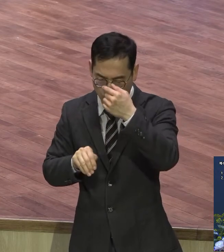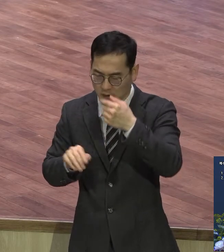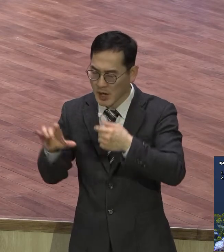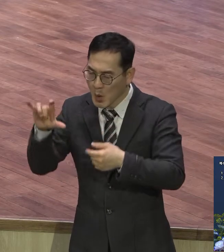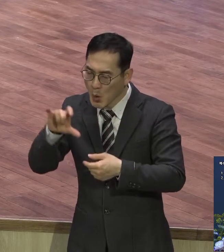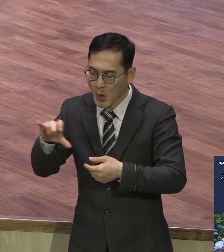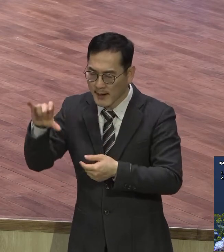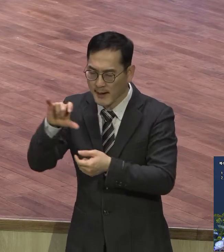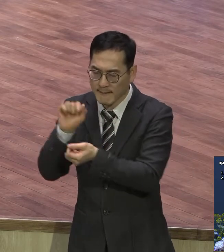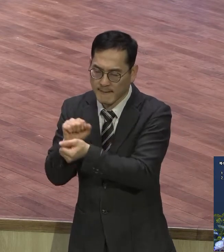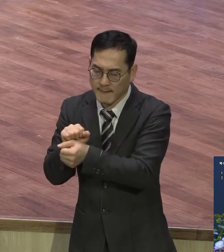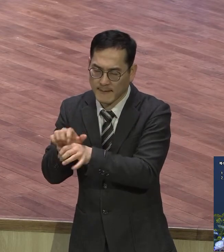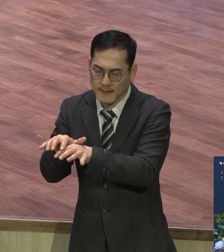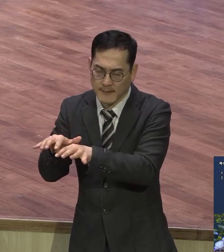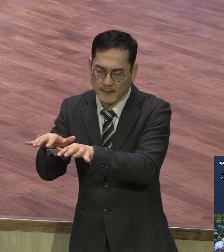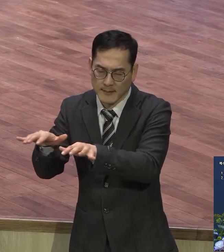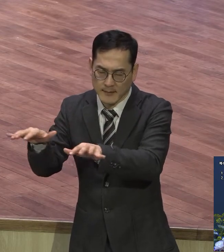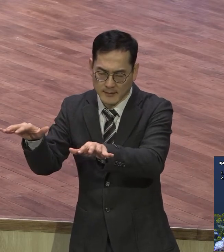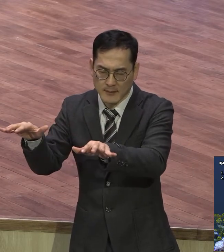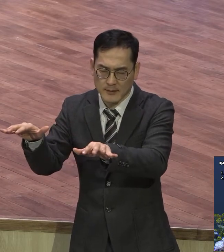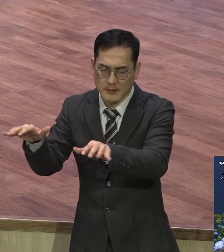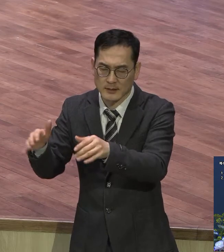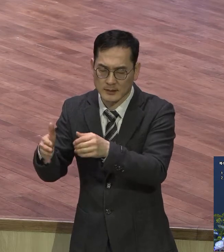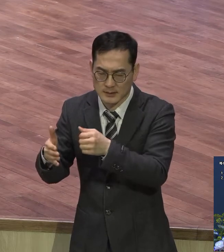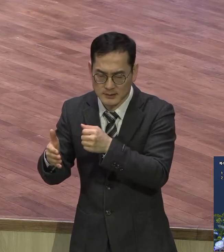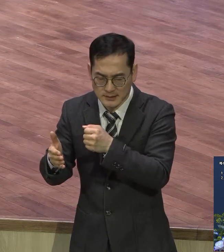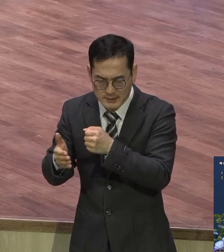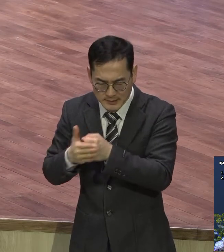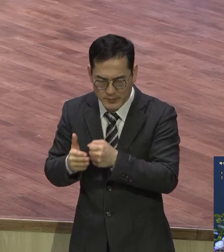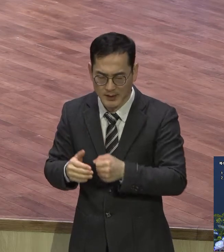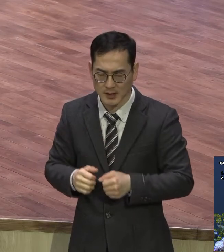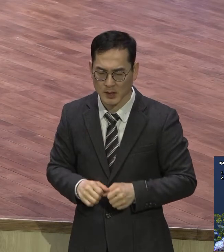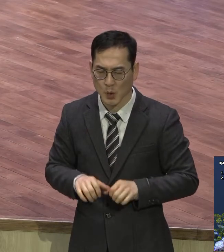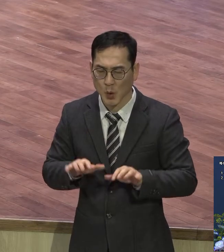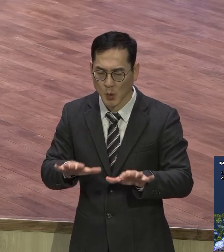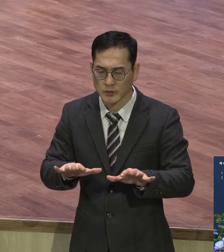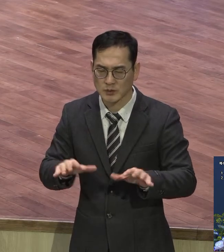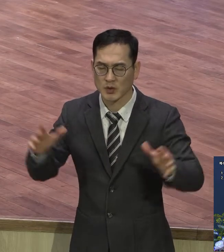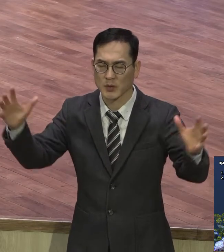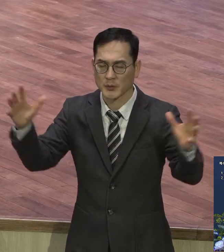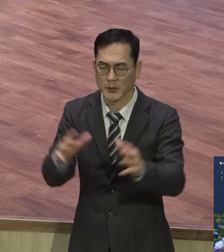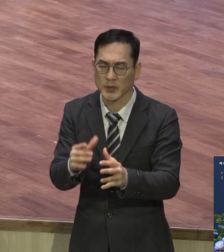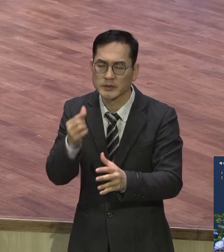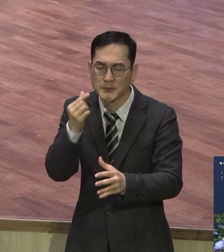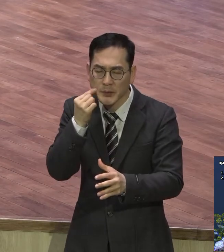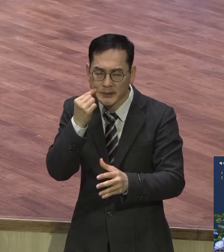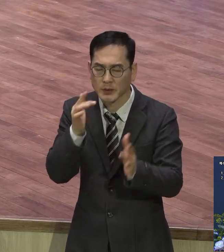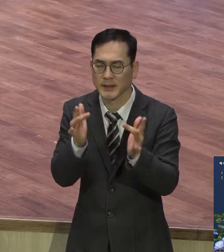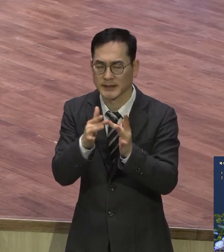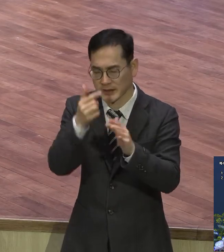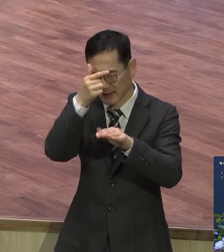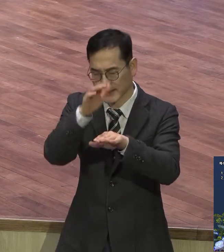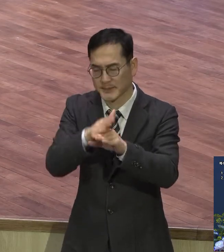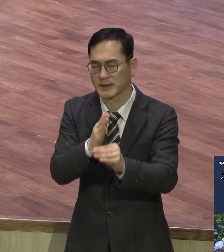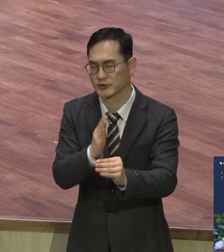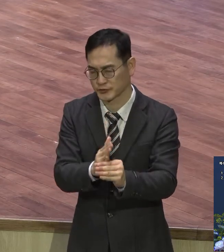이 확산을 막기 위해서 참으로 오늘도 온라인으로 예배 드리지만 주의 성령께서는